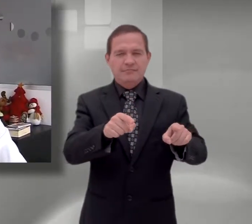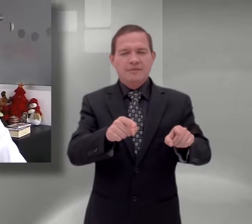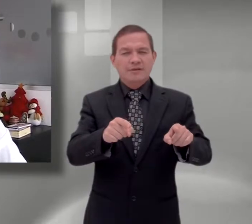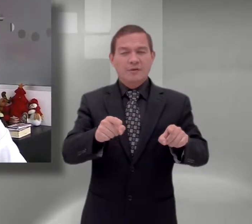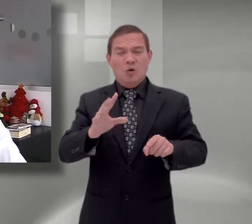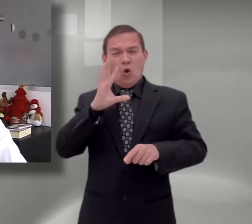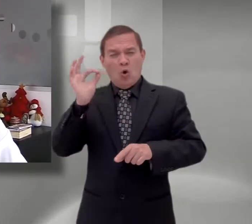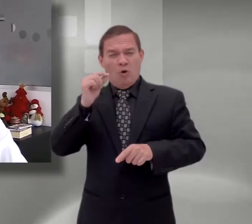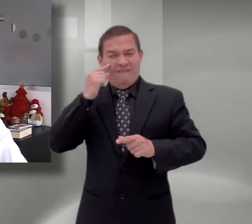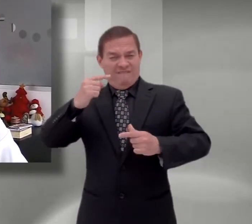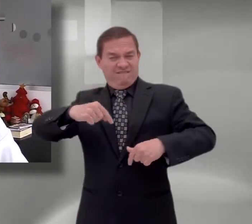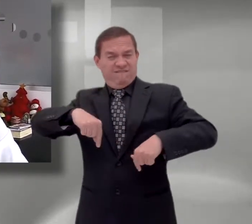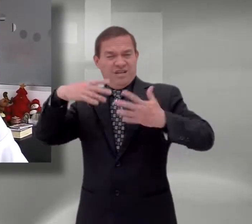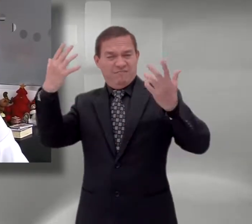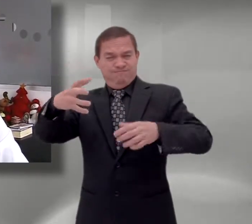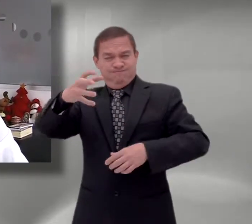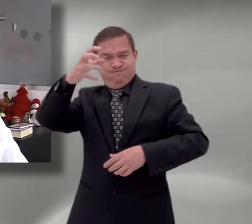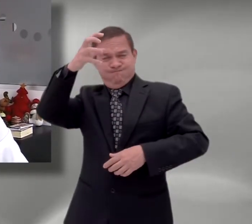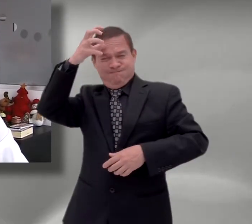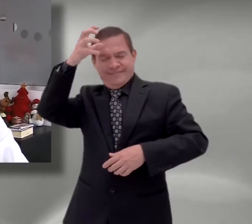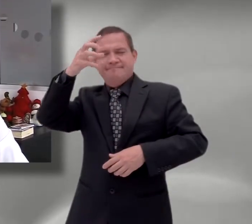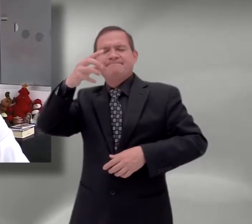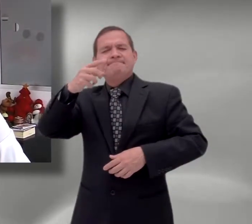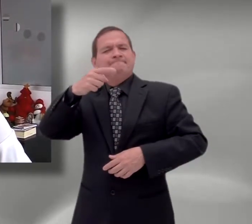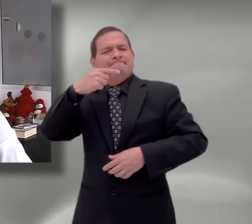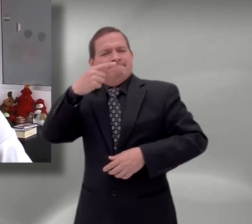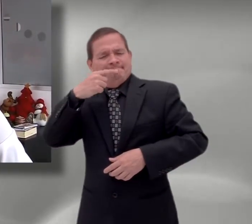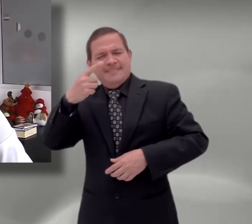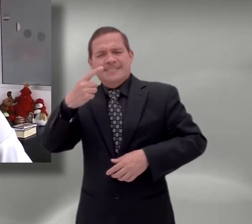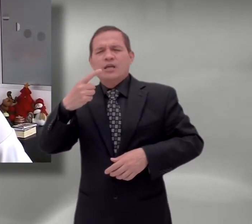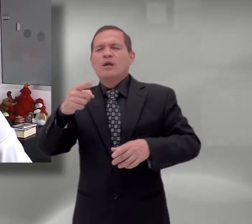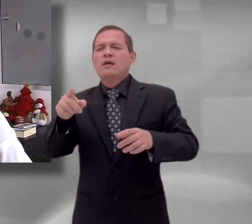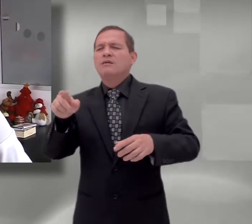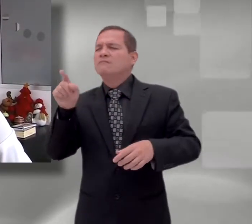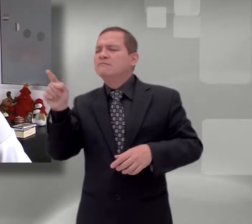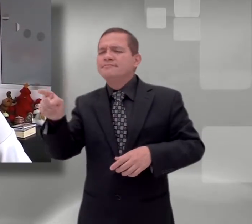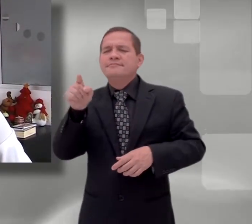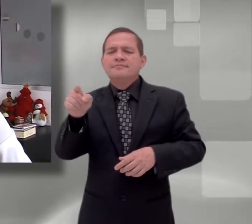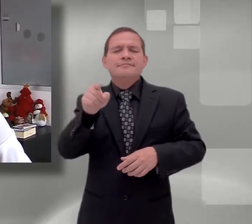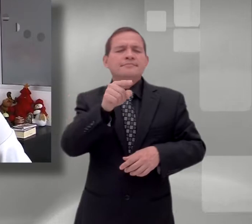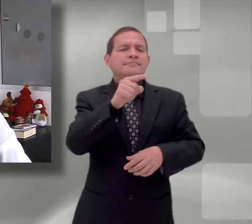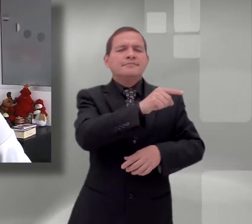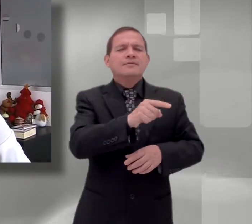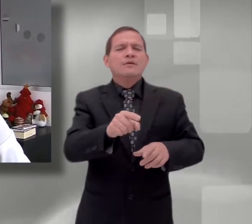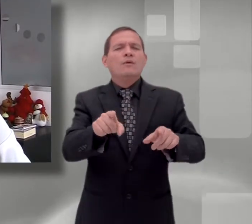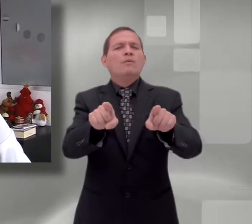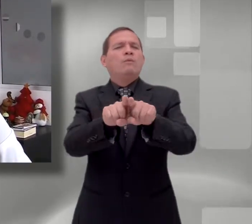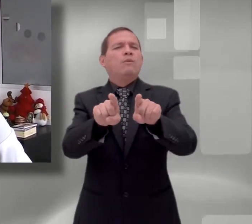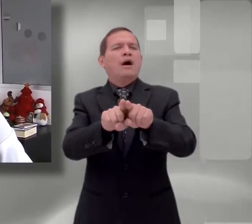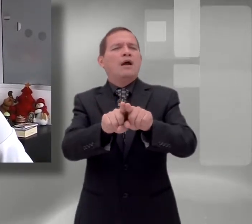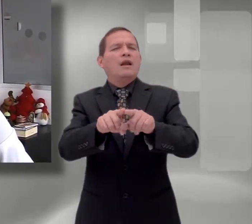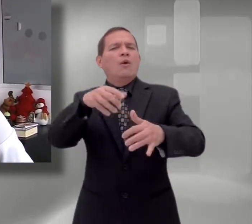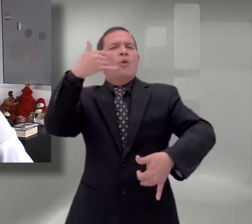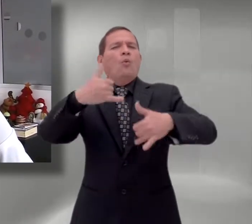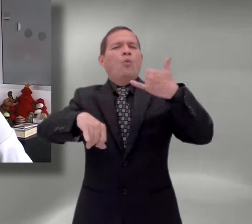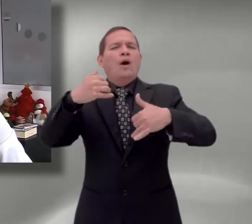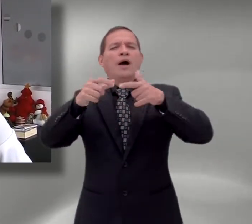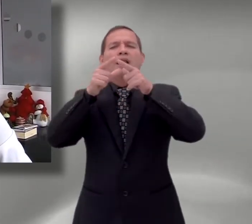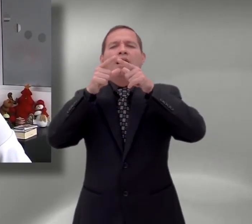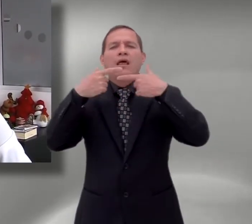lenguaje que dependen de múltiples formas de expresión y de entender esa relación del hombre con el mundo.